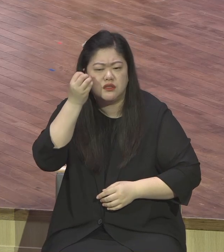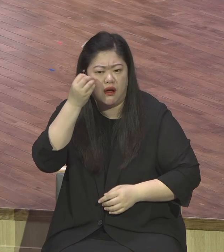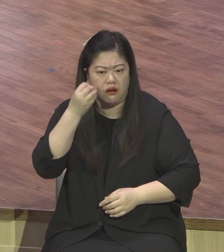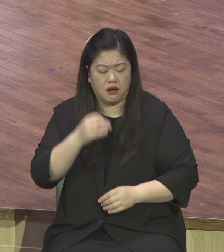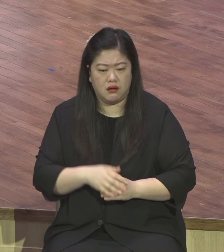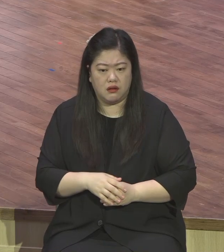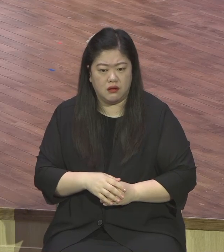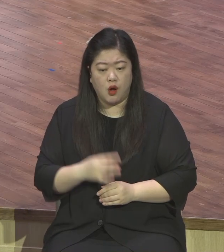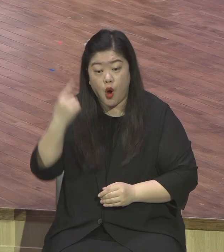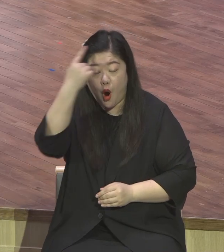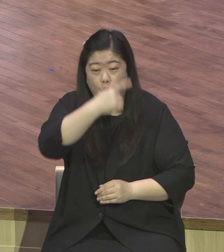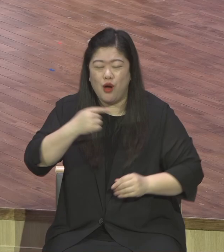밝다